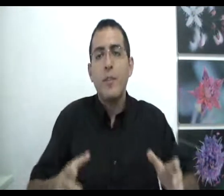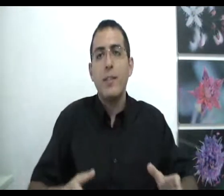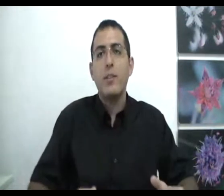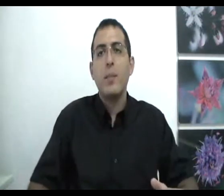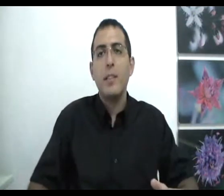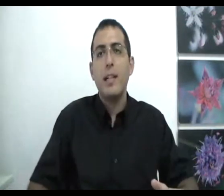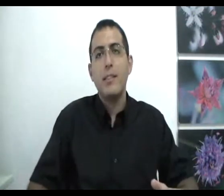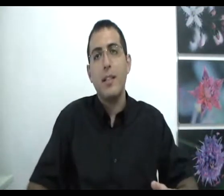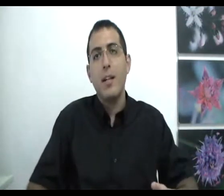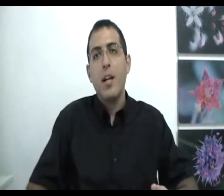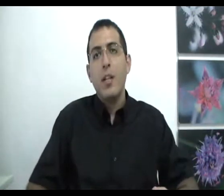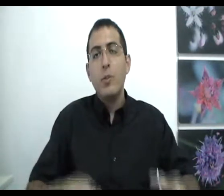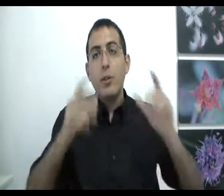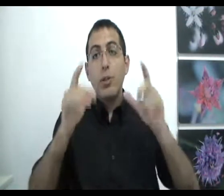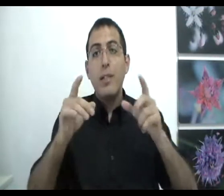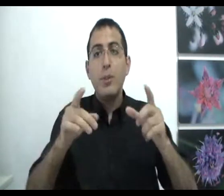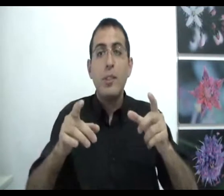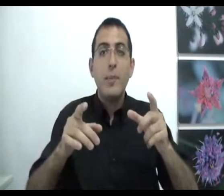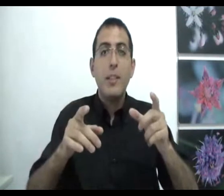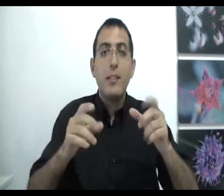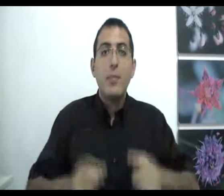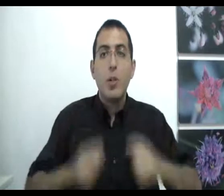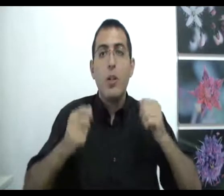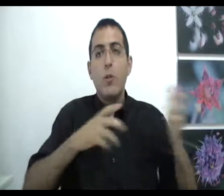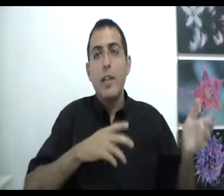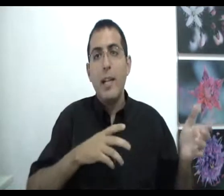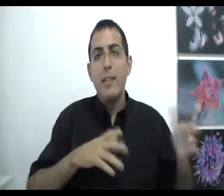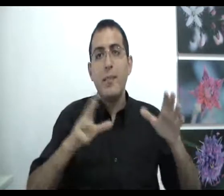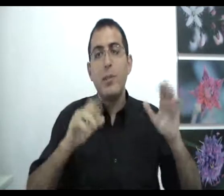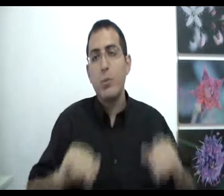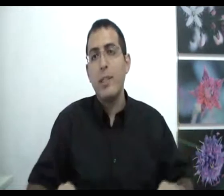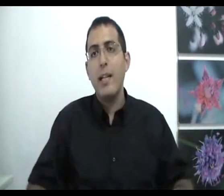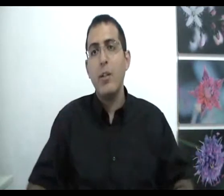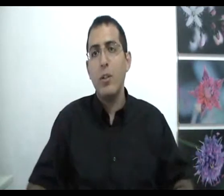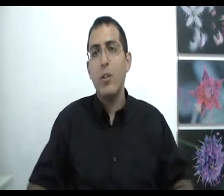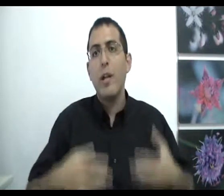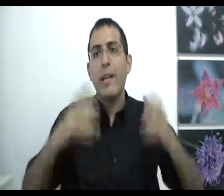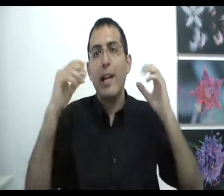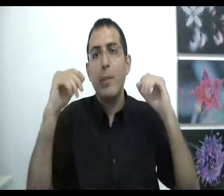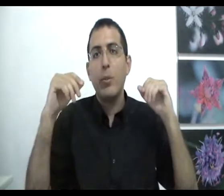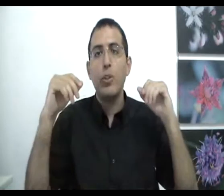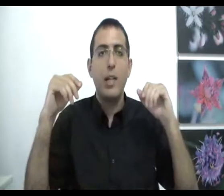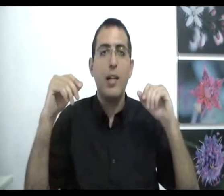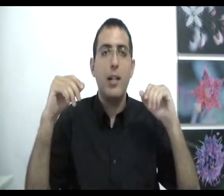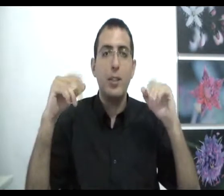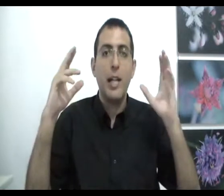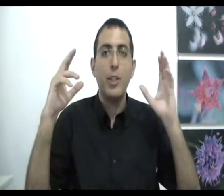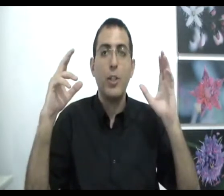ולעשות את המדיטציה זאת אומרת אותו אדם שעושה את המדיטציה אם הוא יכול לקום על הלכת, זמן שהוא עדיין לא הגיע לביטול של העני שלו